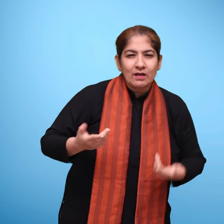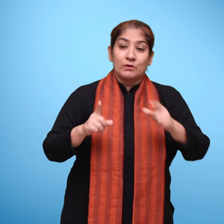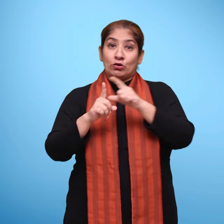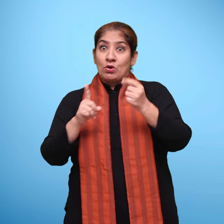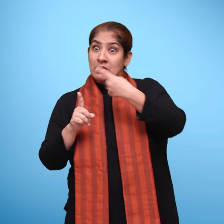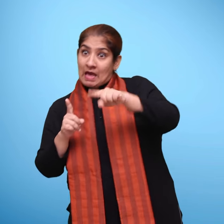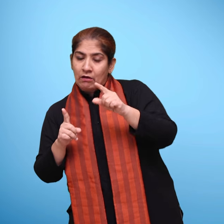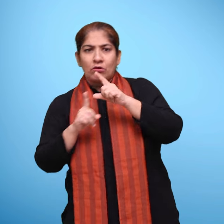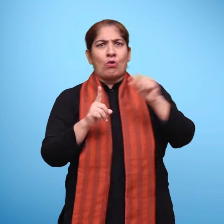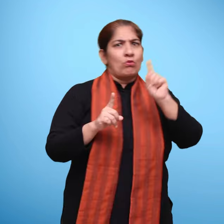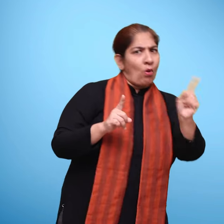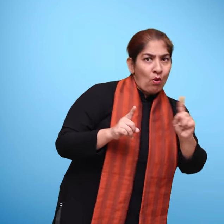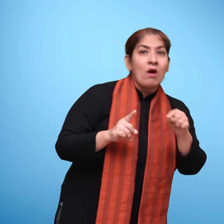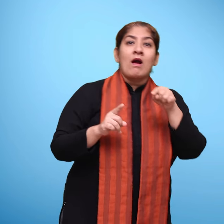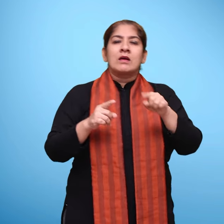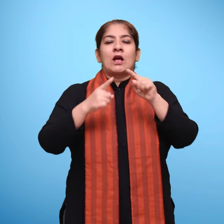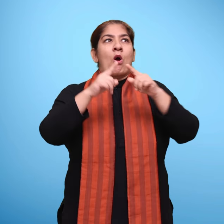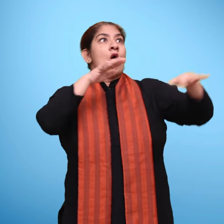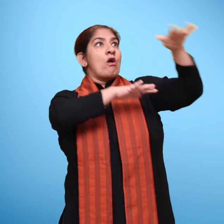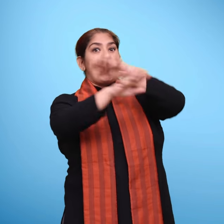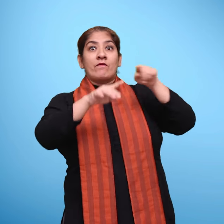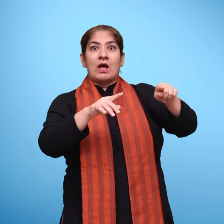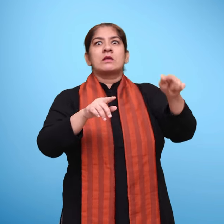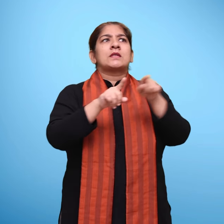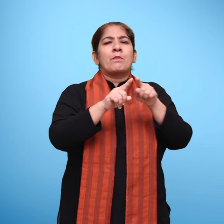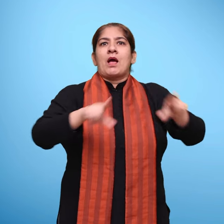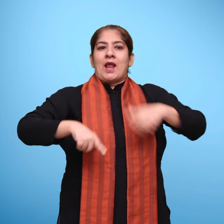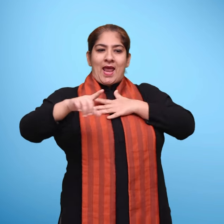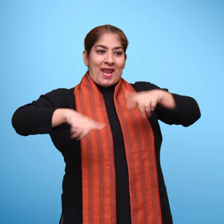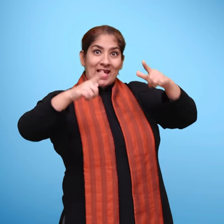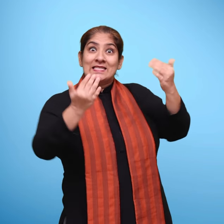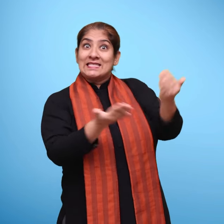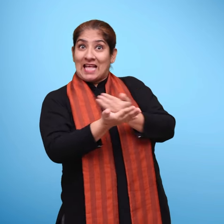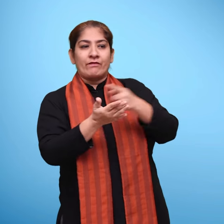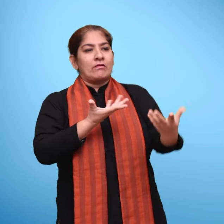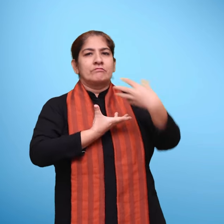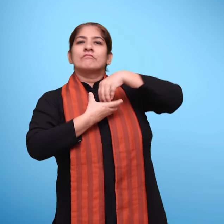समविधन शीलता को समेकित रूप से सम्मिलित करने की भी अनुशंसा की गई है